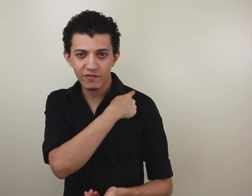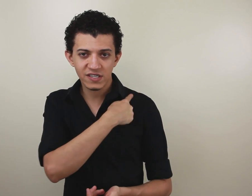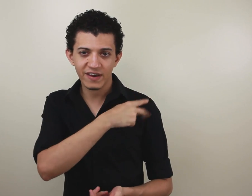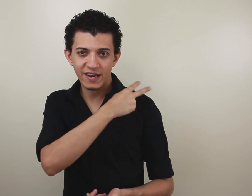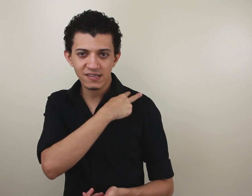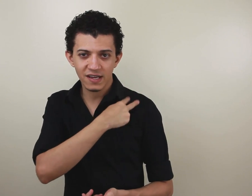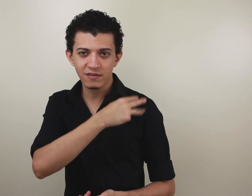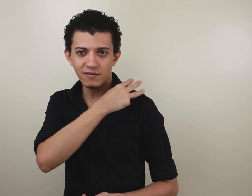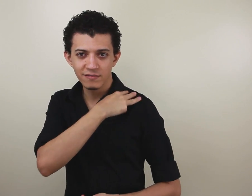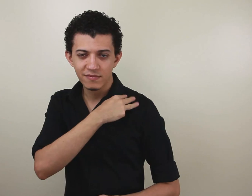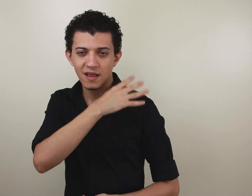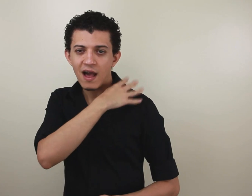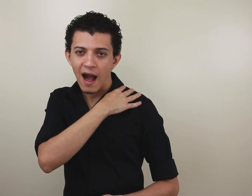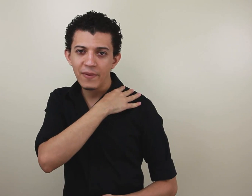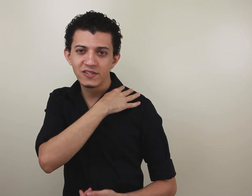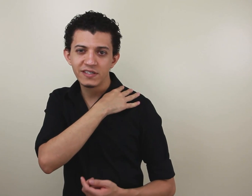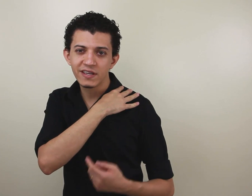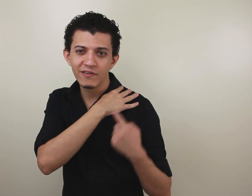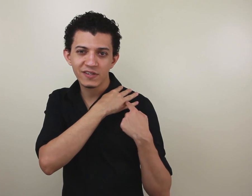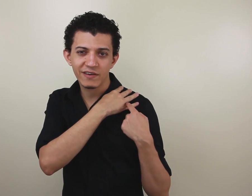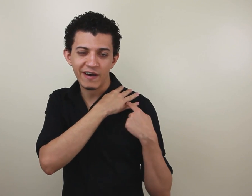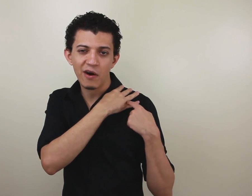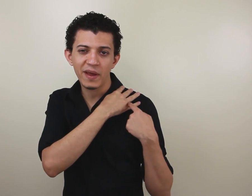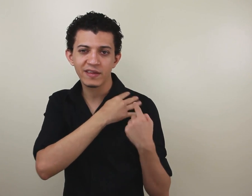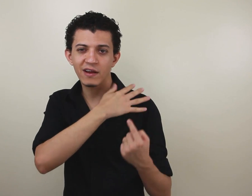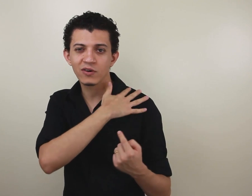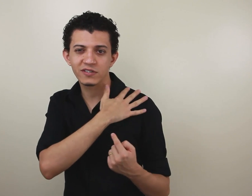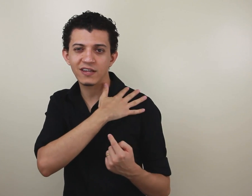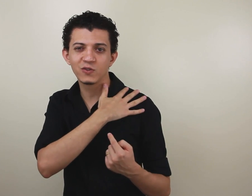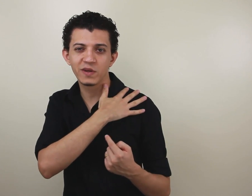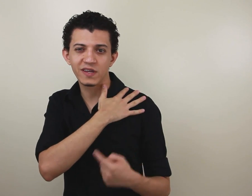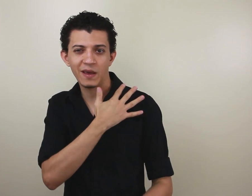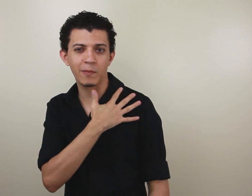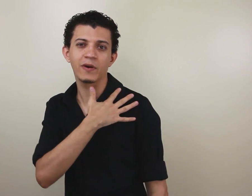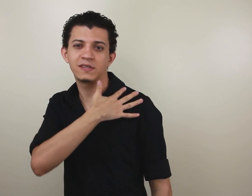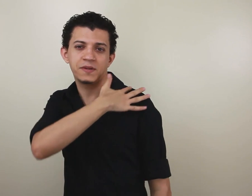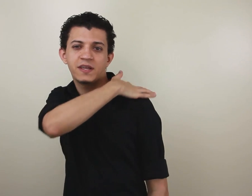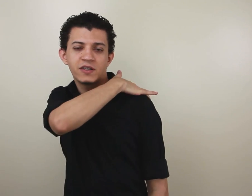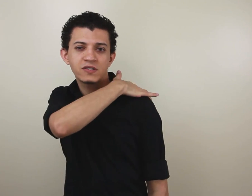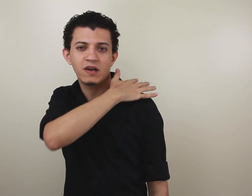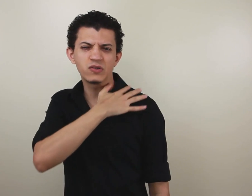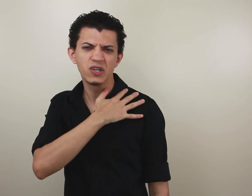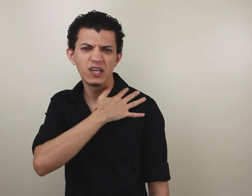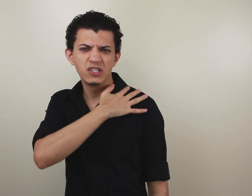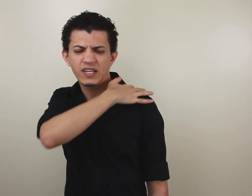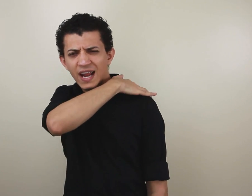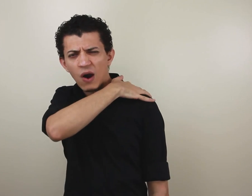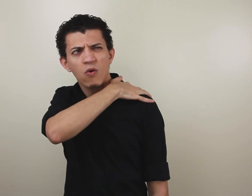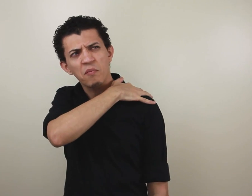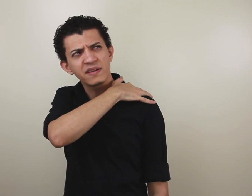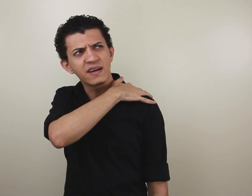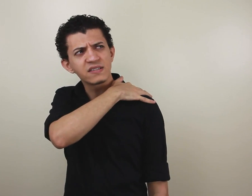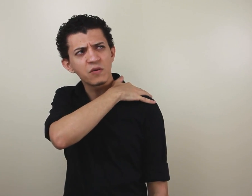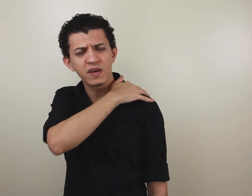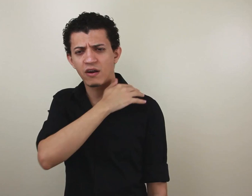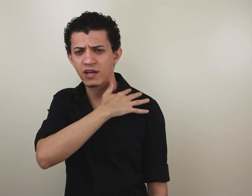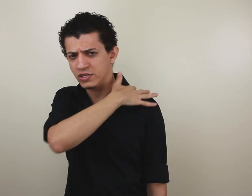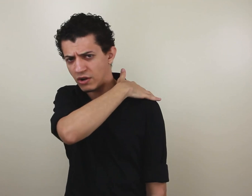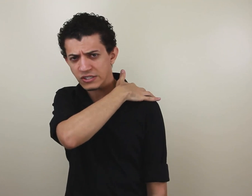aqui você vai crescendo, à medida que você vai aumentando a quantidade de números aqui, por exemplo, aqui já é o sinal de general, comandante, se não me engano, acho